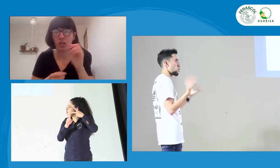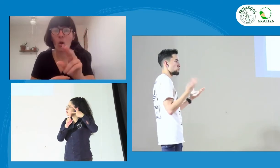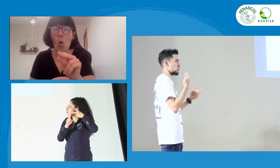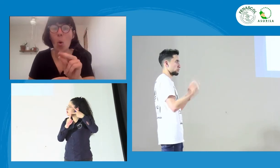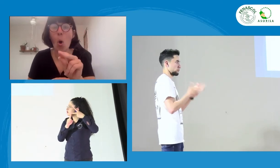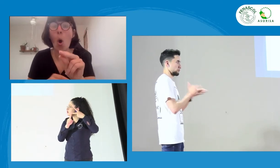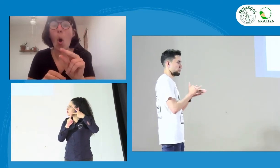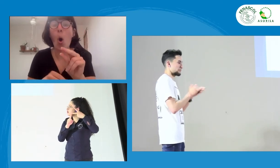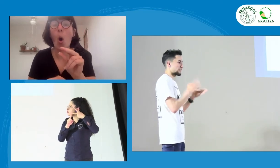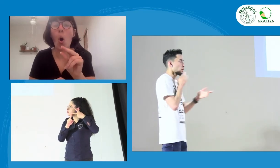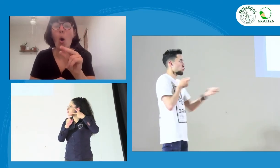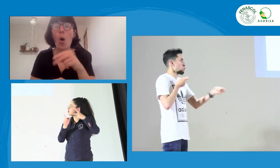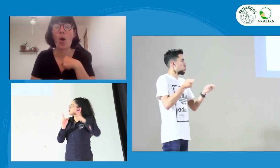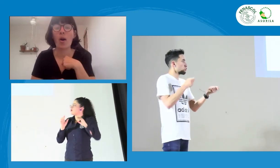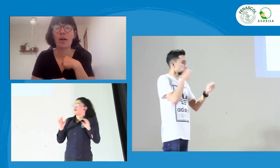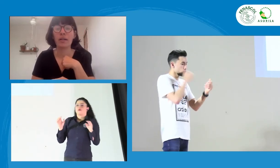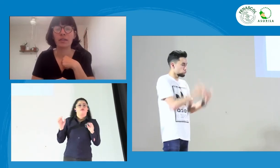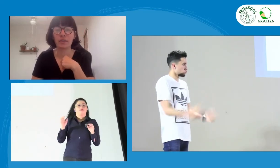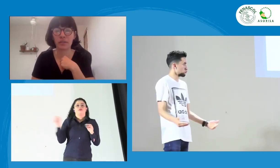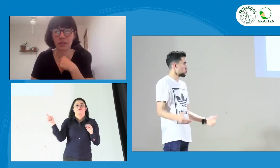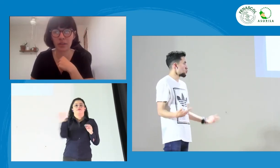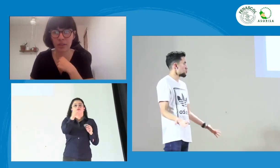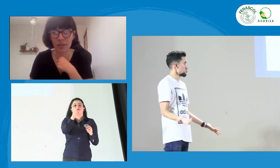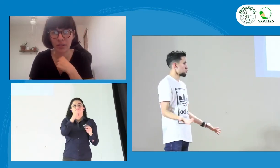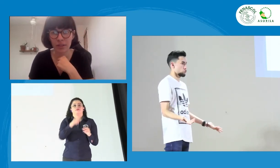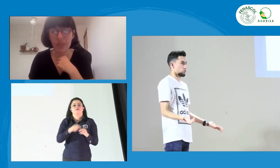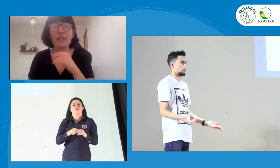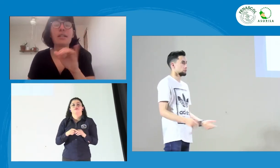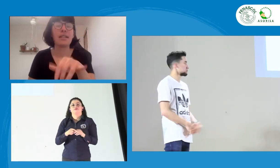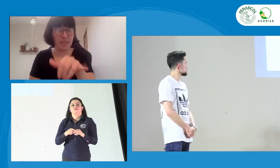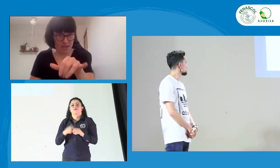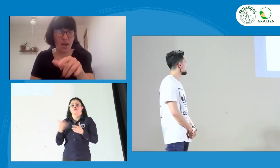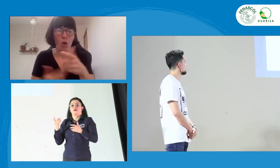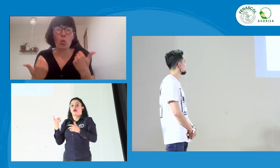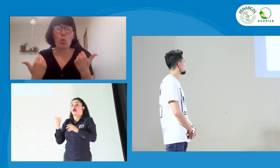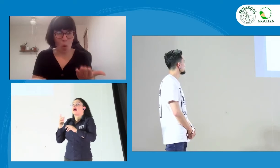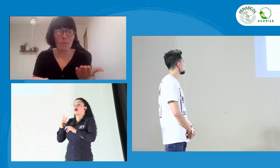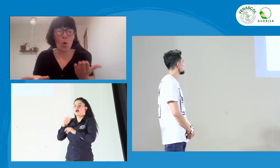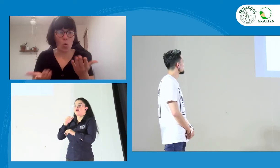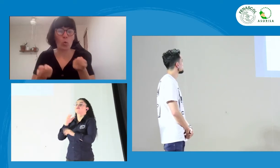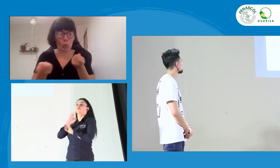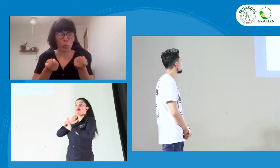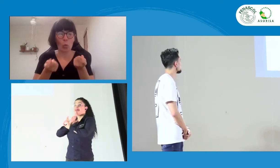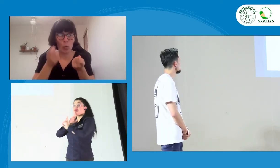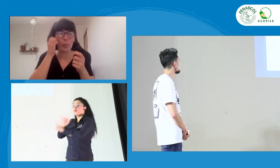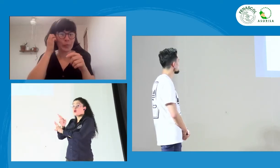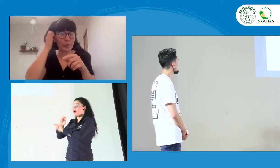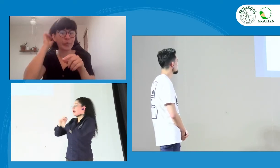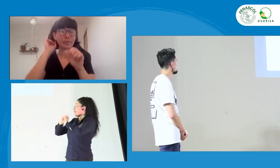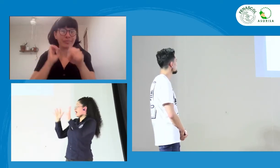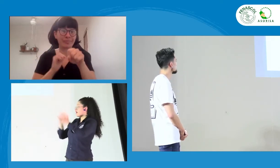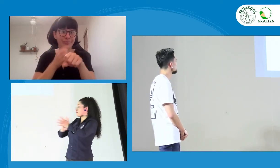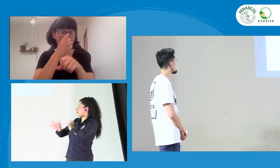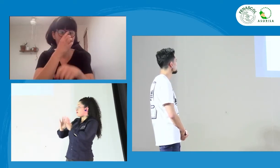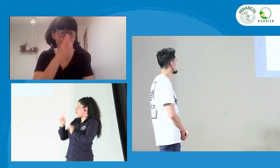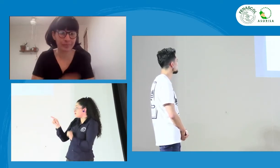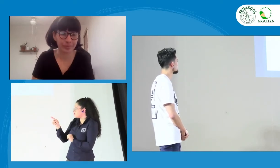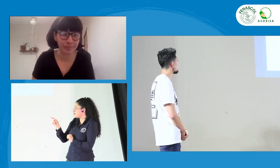No, no, no. Solo es eso, enfocarse en los niños y cómo hacer este control hacia los niños. Ah, ok. Bien, bien, bien. No, sobre el